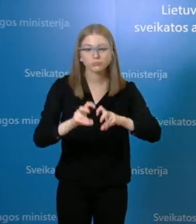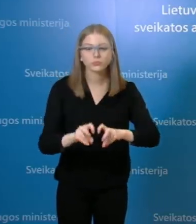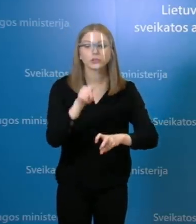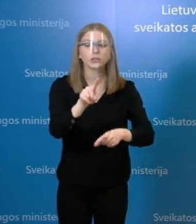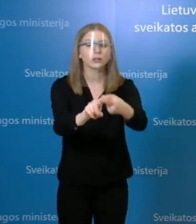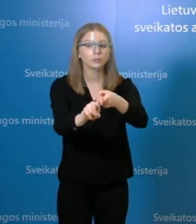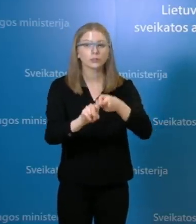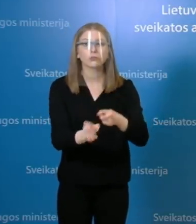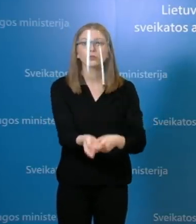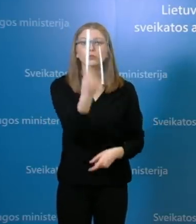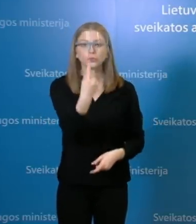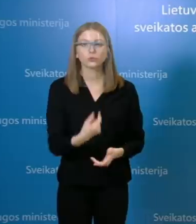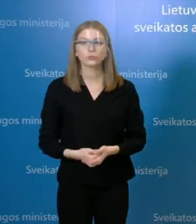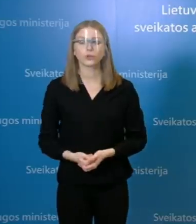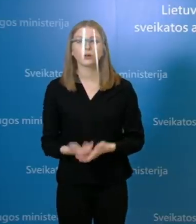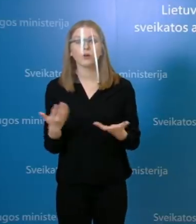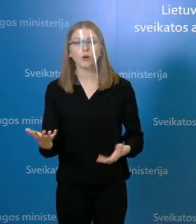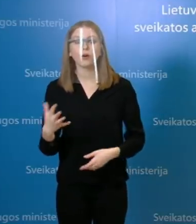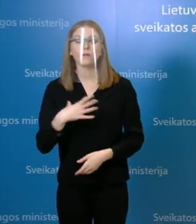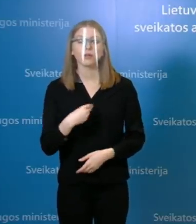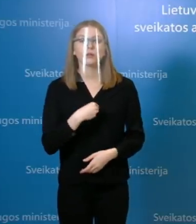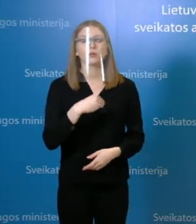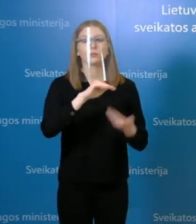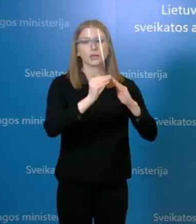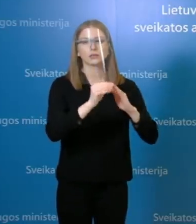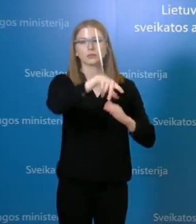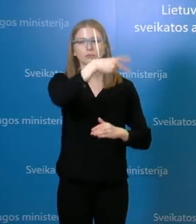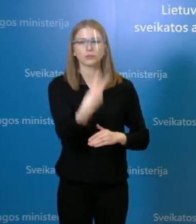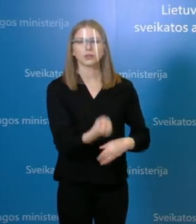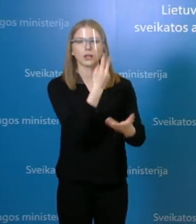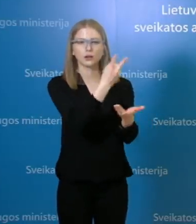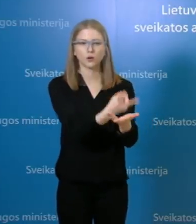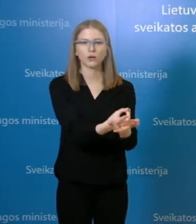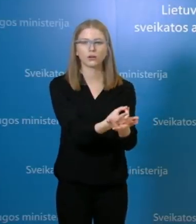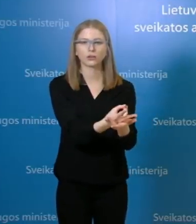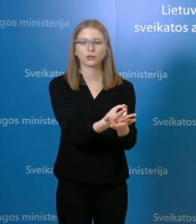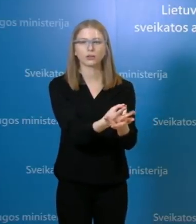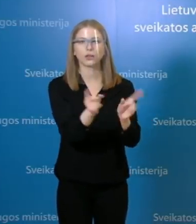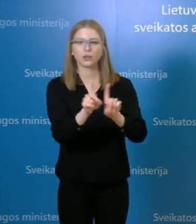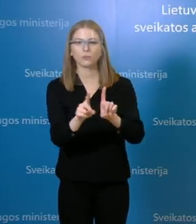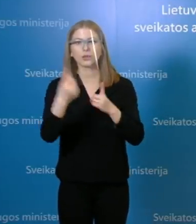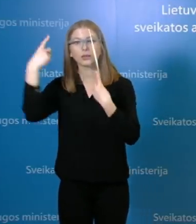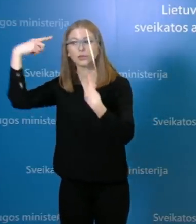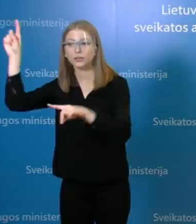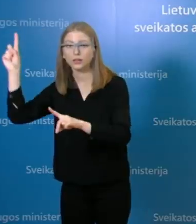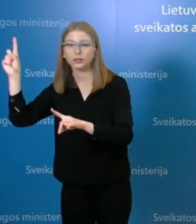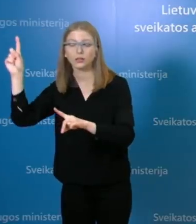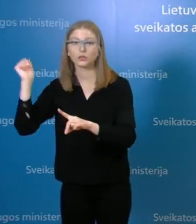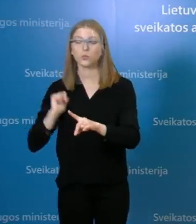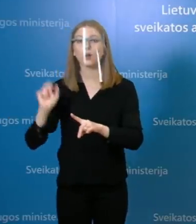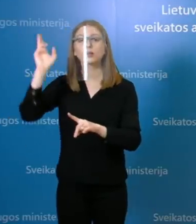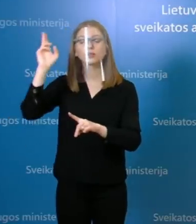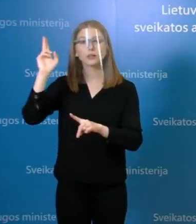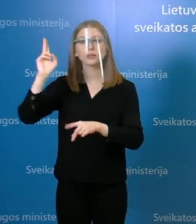Na ir su židiniu Vilniaus miesto klinikinėje ligoninėje yra susiję ir kiti Vilniaus mieste, yra jo nepatvirtinti atvejai, tai yra net